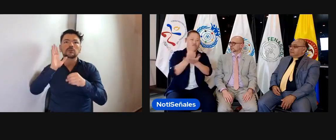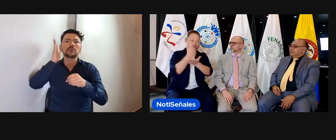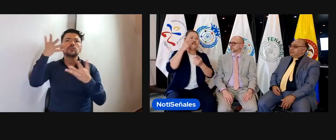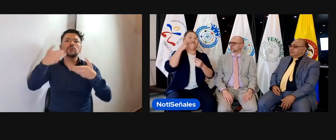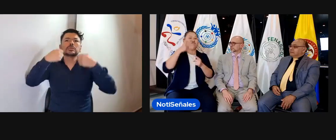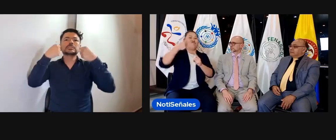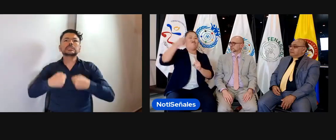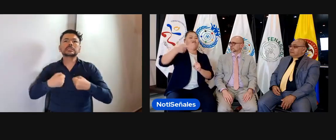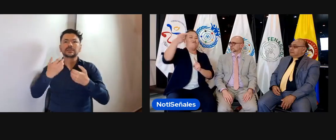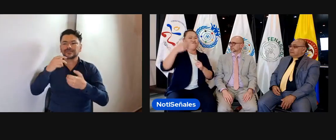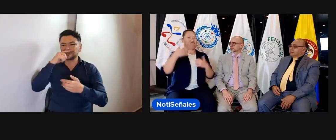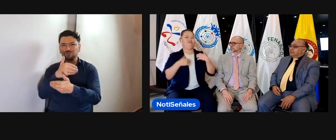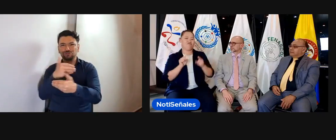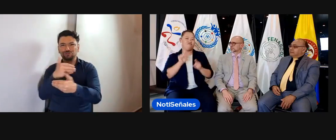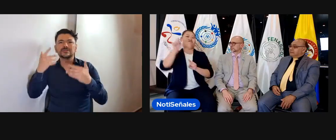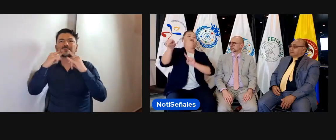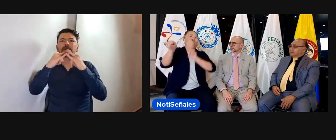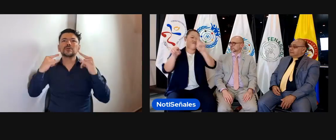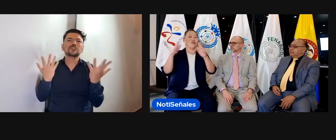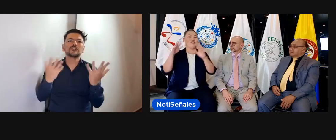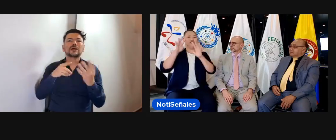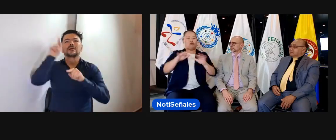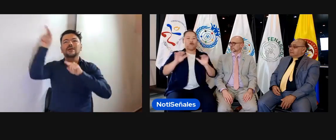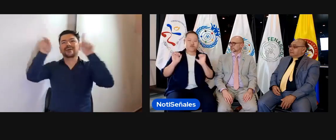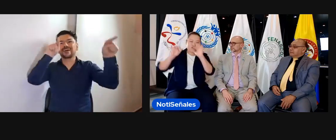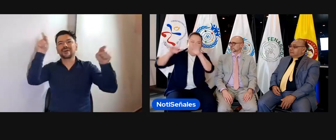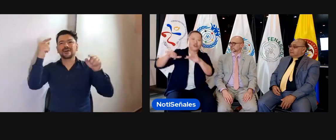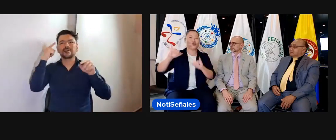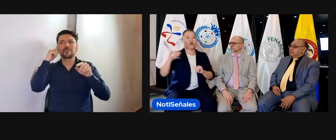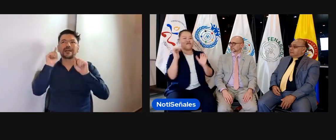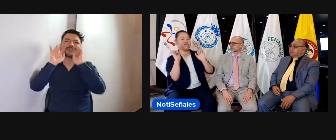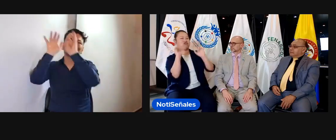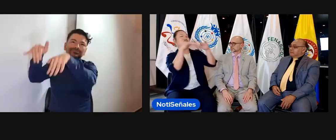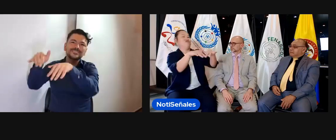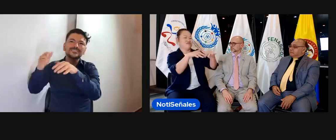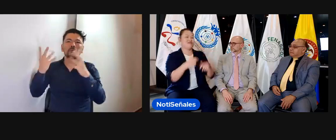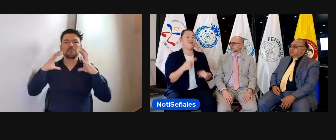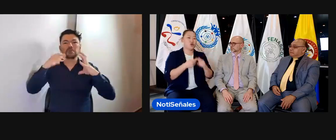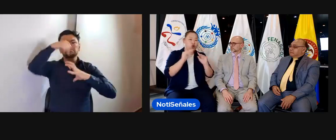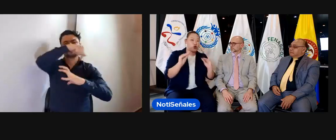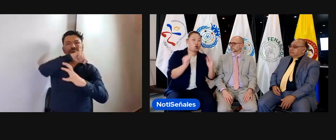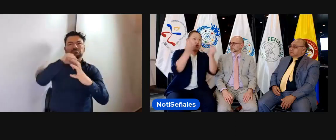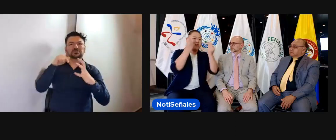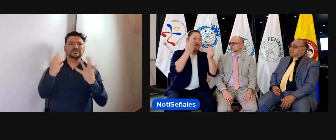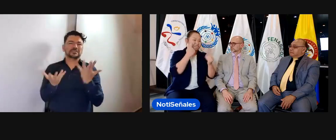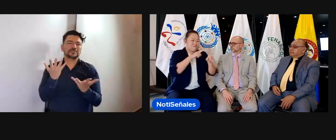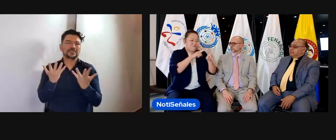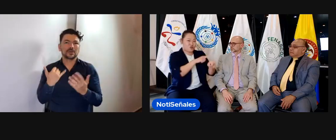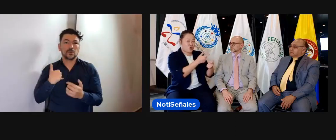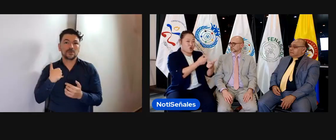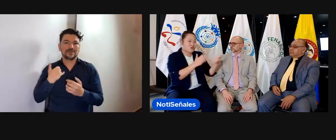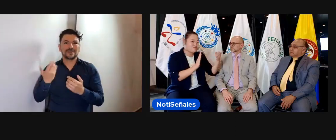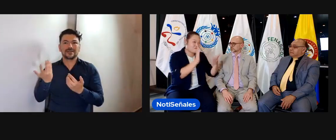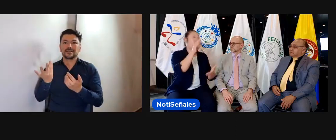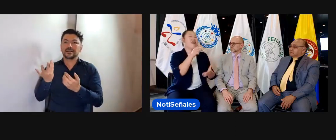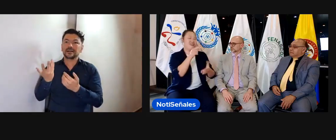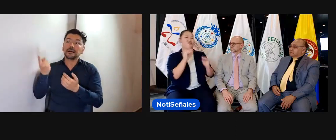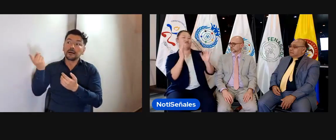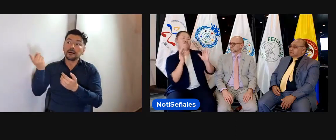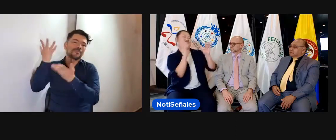de niños, en el campamento de jóvenes y pues que de esta manera se fortalezca el movimiento, ¿no? Y que en julio